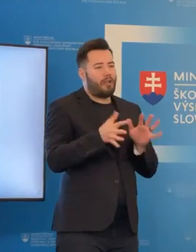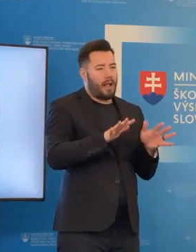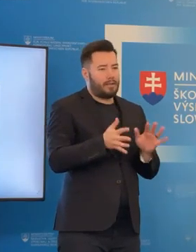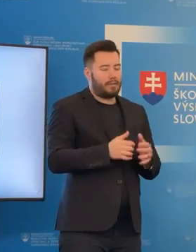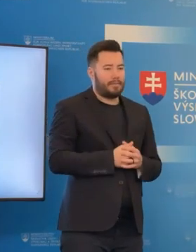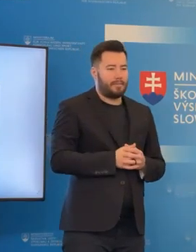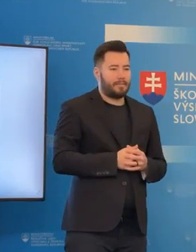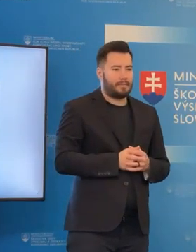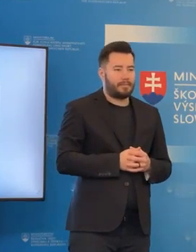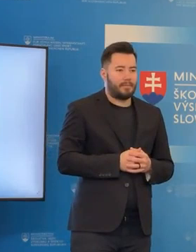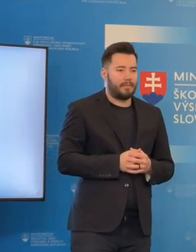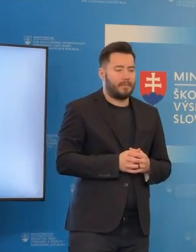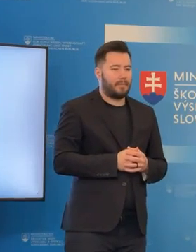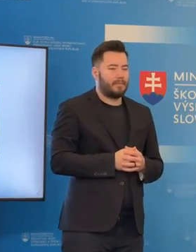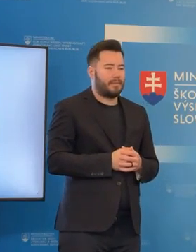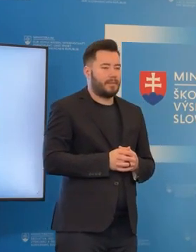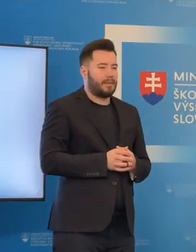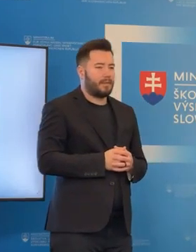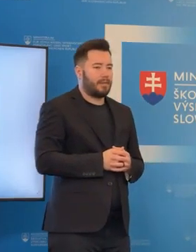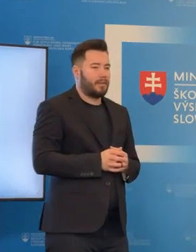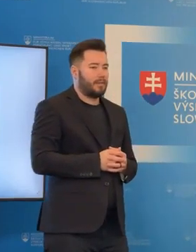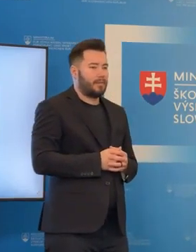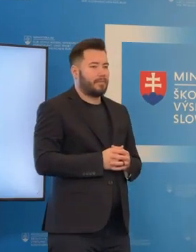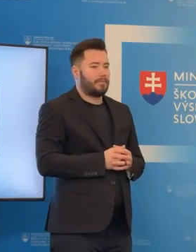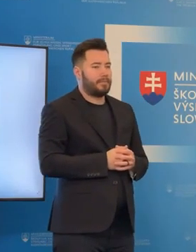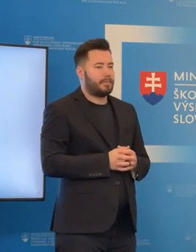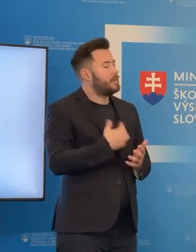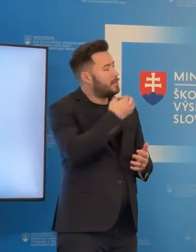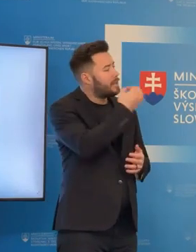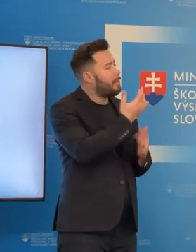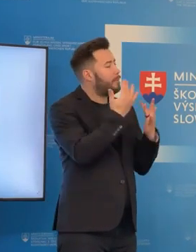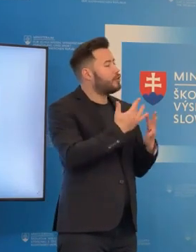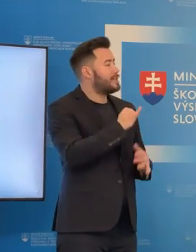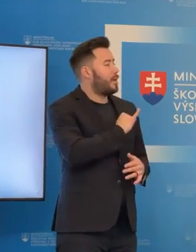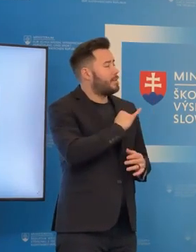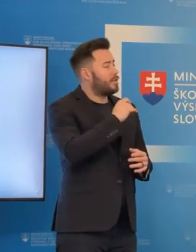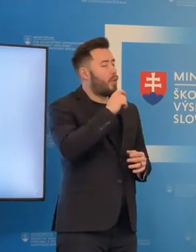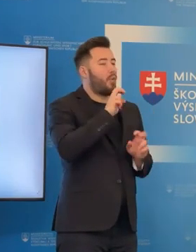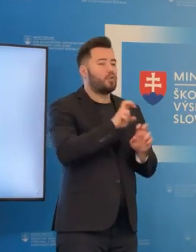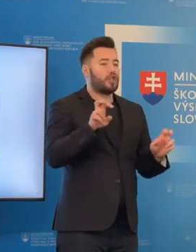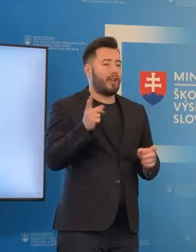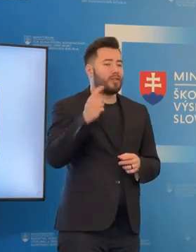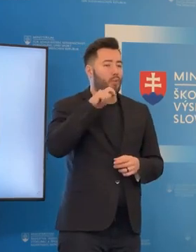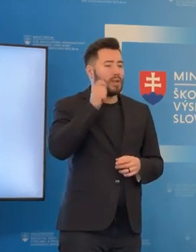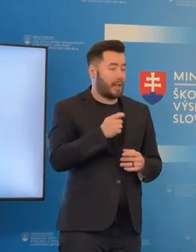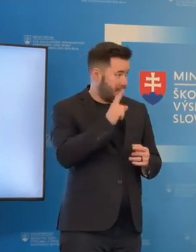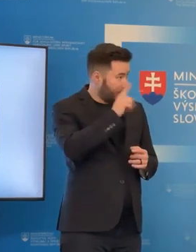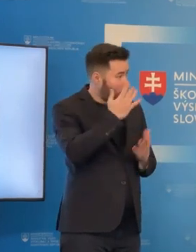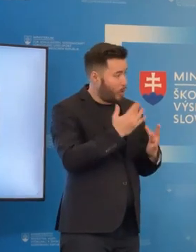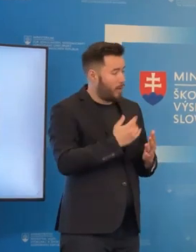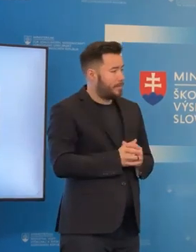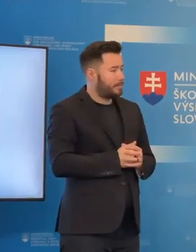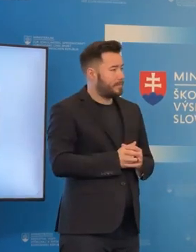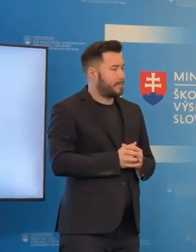odáto. Áno, a tie počty učiteľov, záujemcov, prípadne už máme nejak? Ja som deklaroval, že nám na ministerstvo